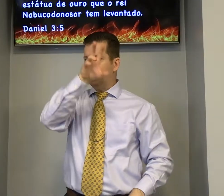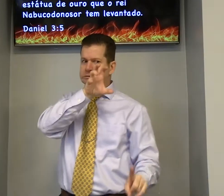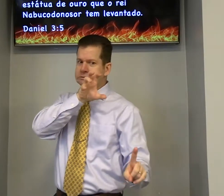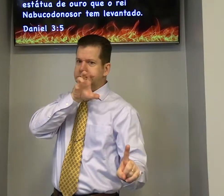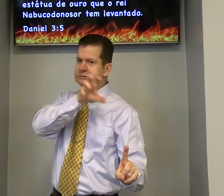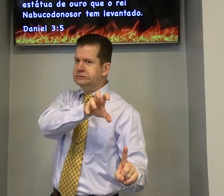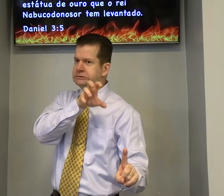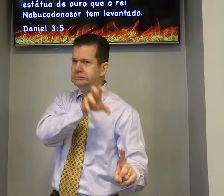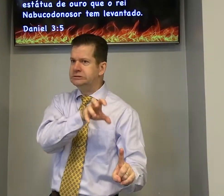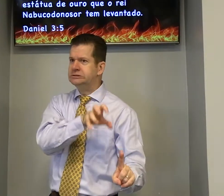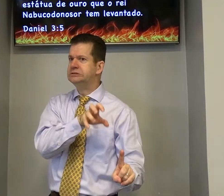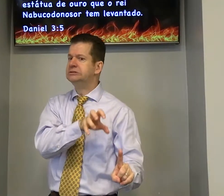Pressão era forte,